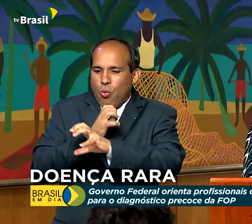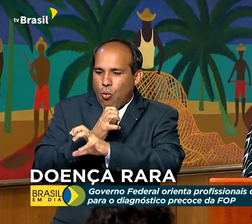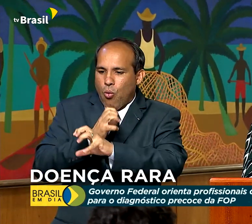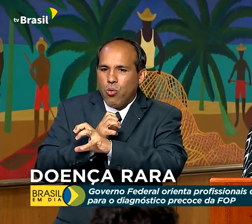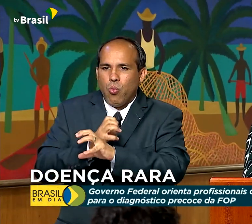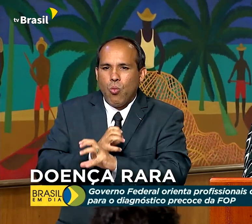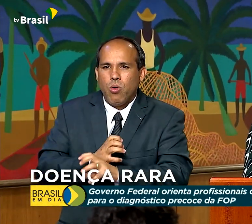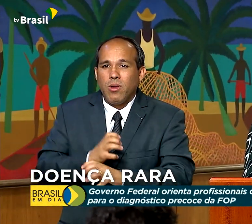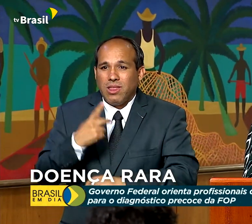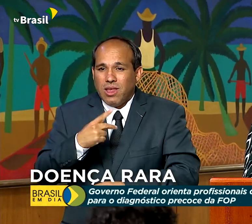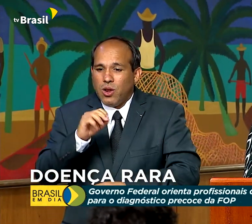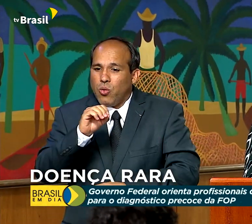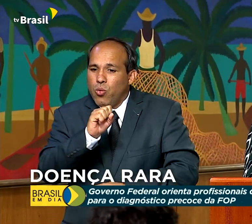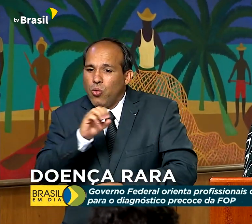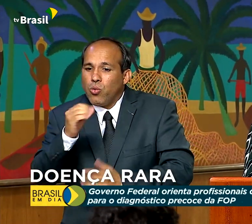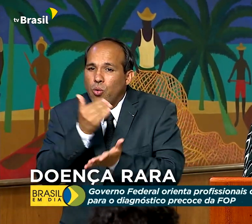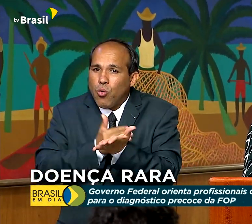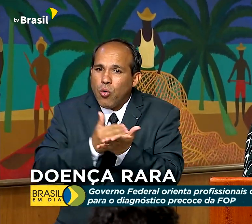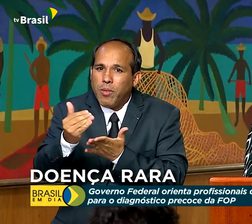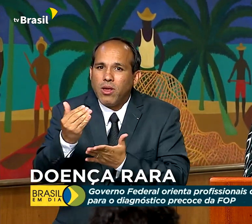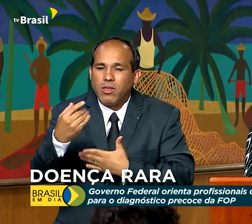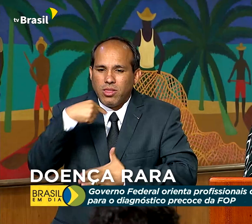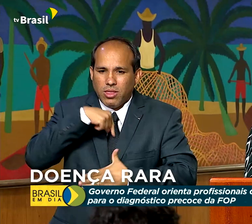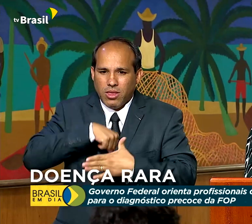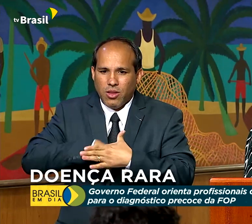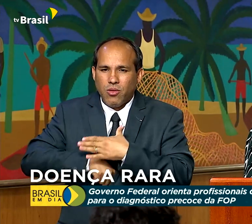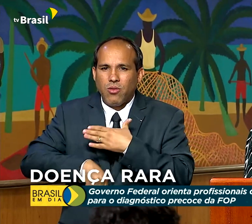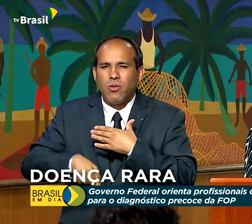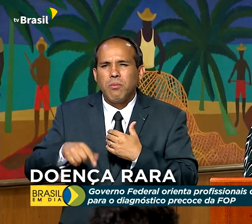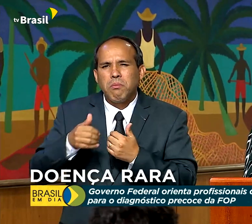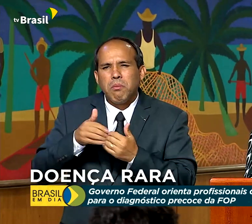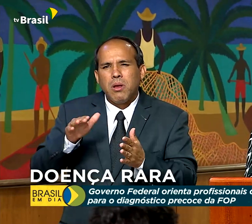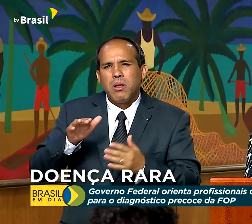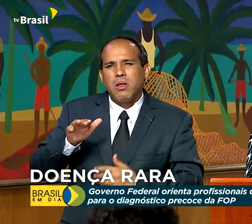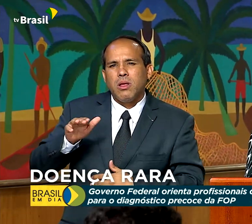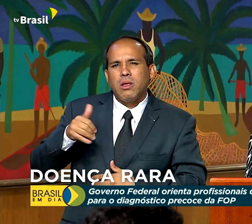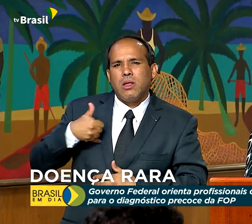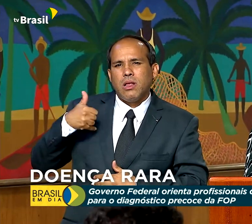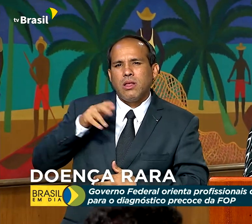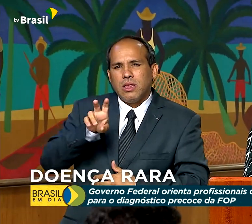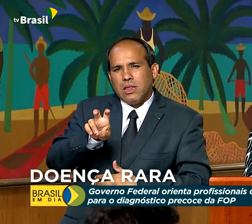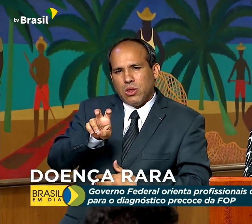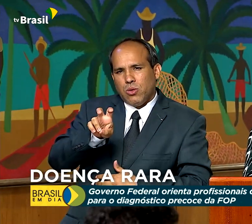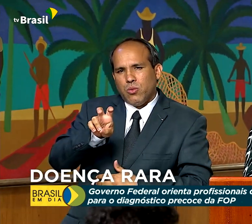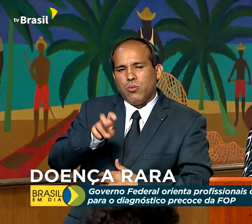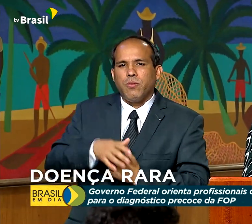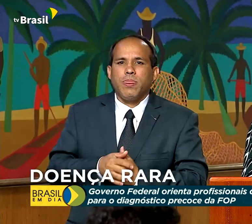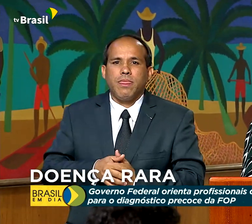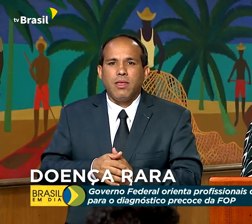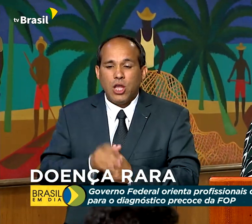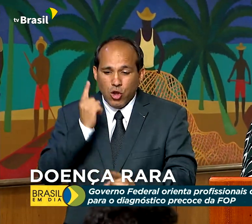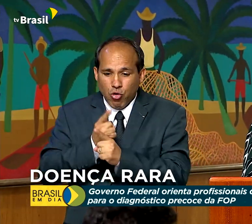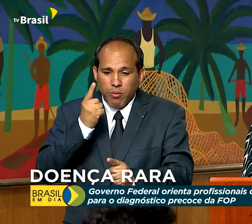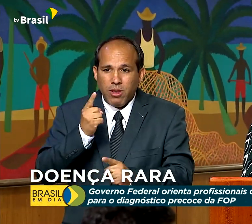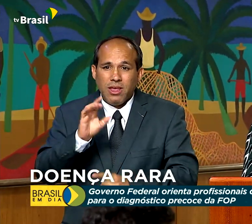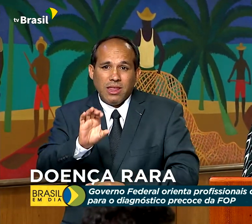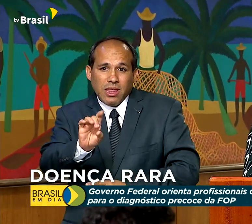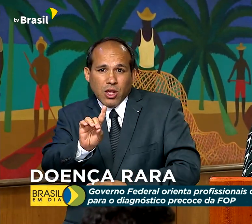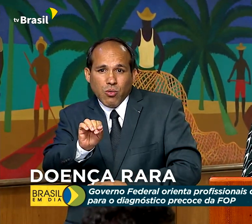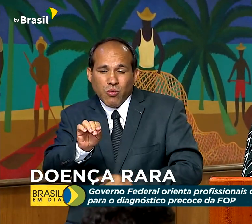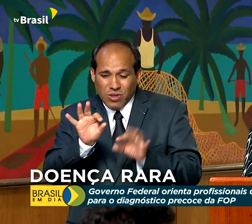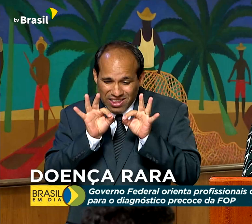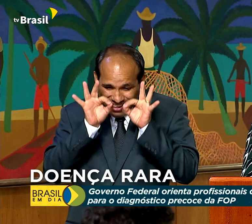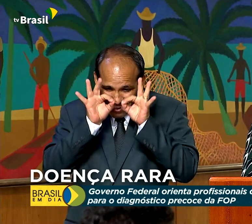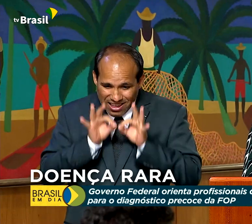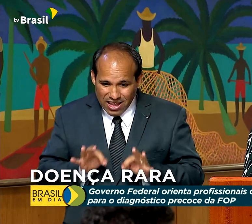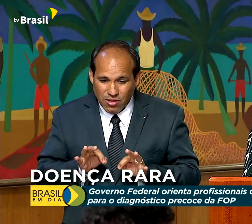ossificação, que começa geralmente até os 5 anos de idade. O diagnóstico precoce e correto